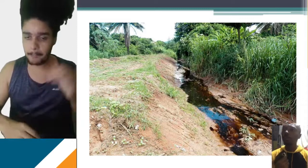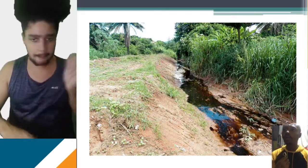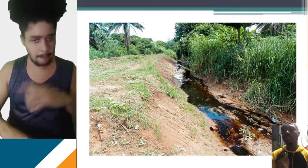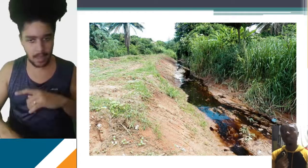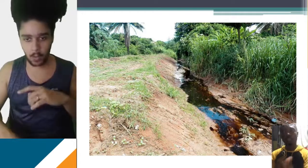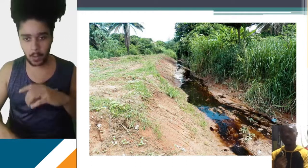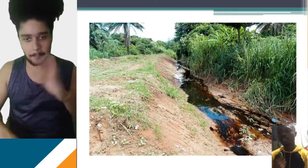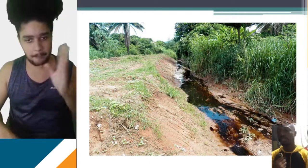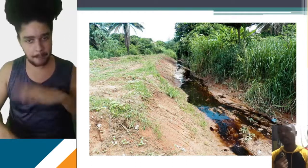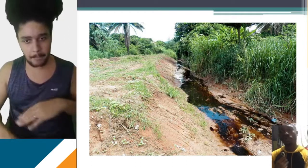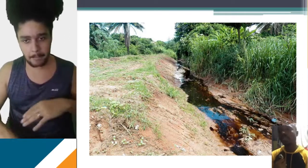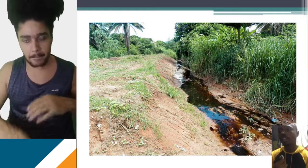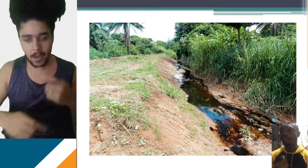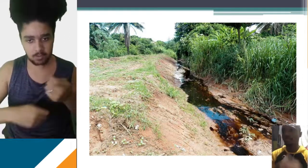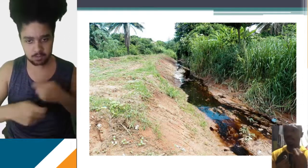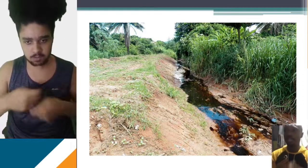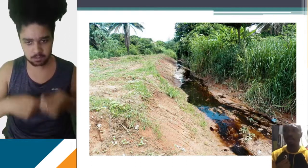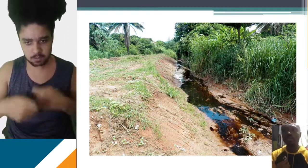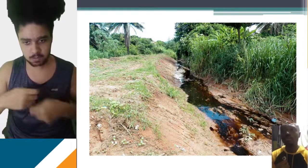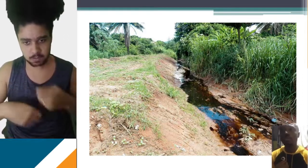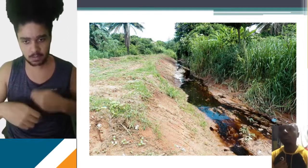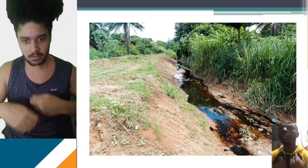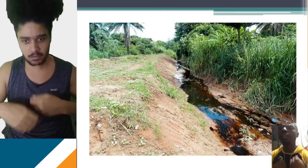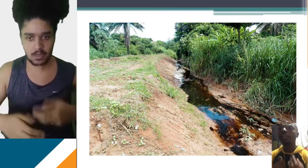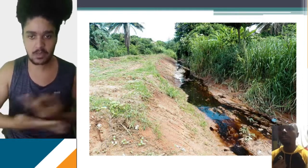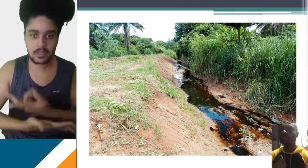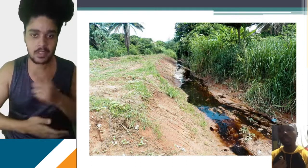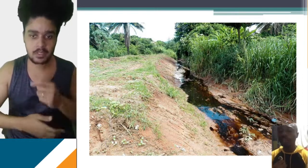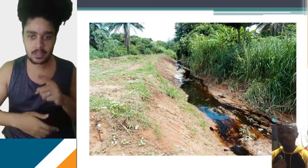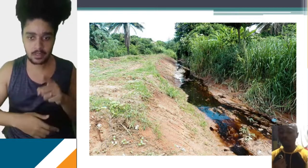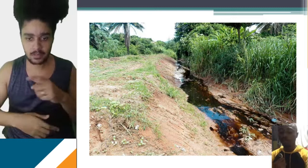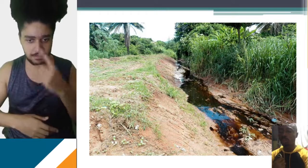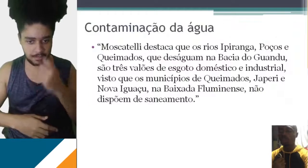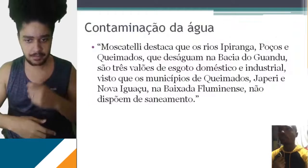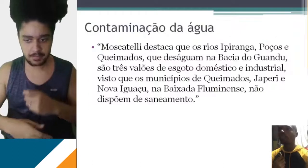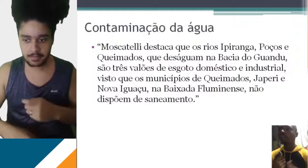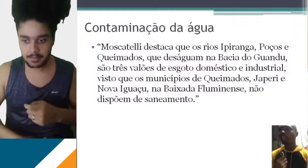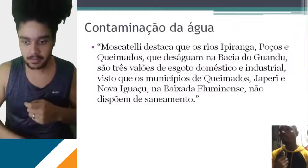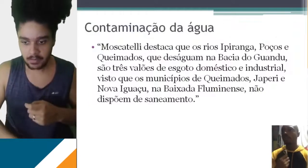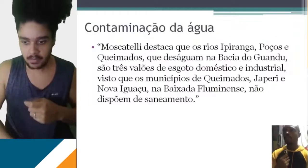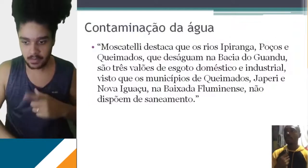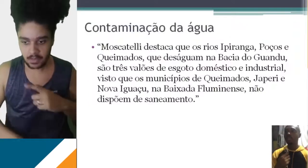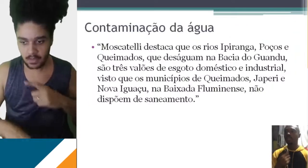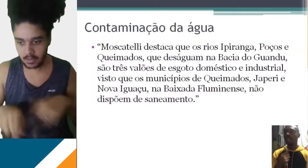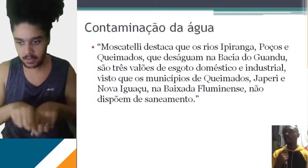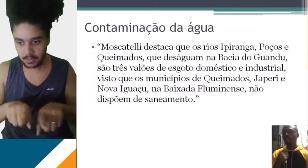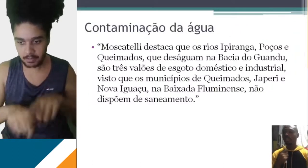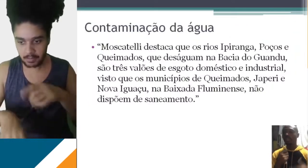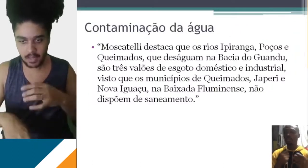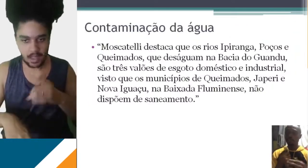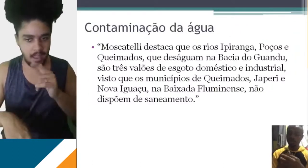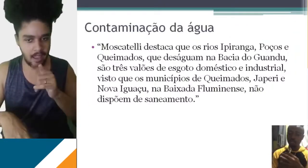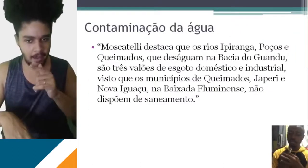quando ele é mal manipulado, ele acontece, ele pode provocar isso, vazamento do Chorume e contaminação dos solos. Temos também a contaminação da